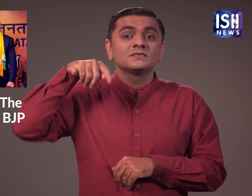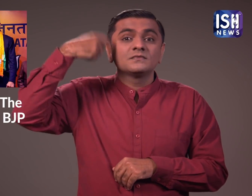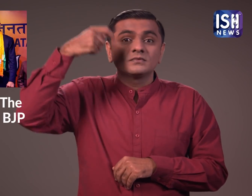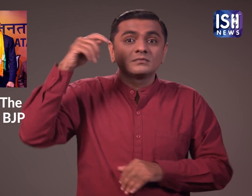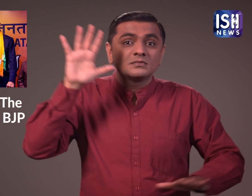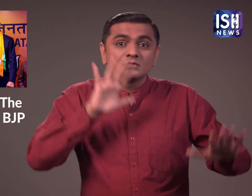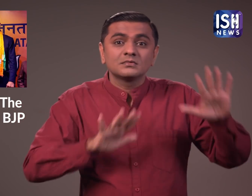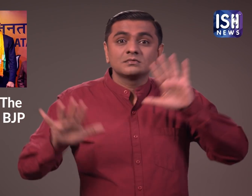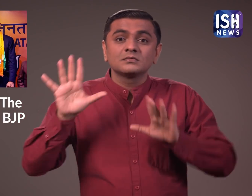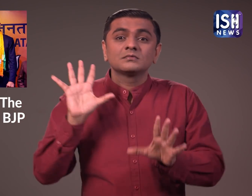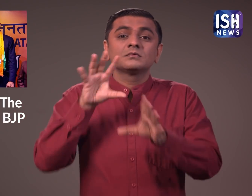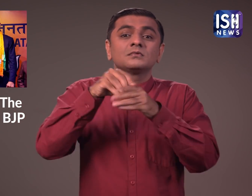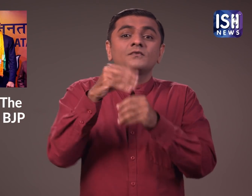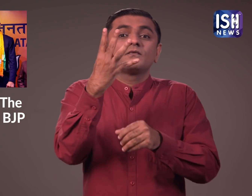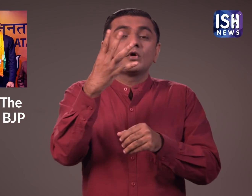उन्होंने चार हॉलिवूड फिल्मों,